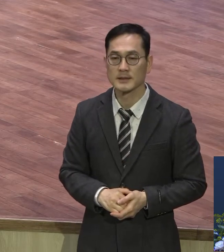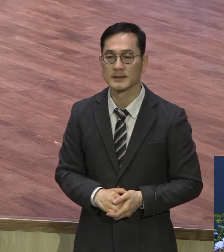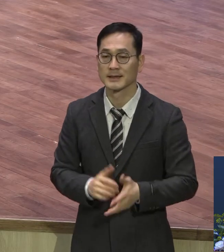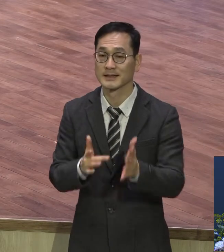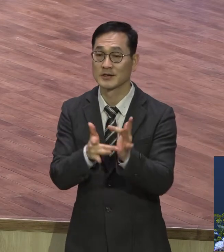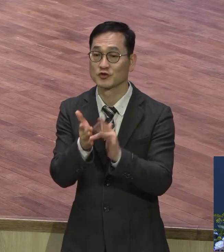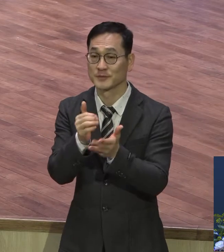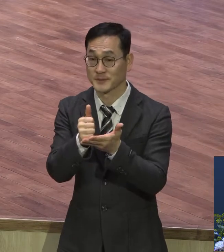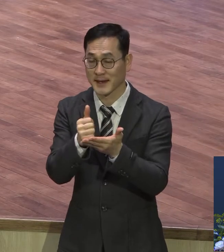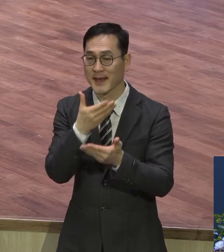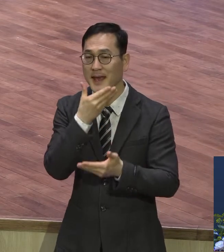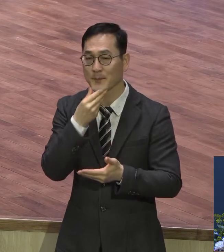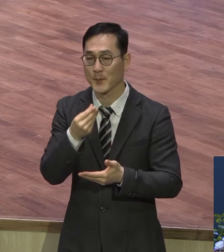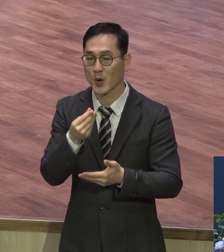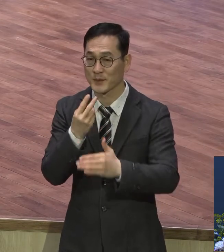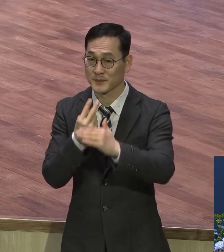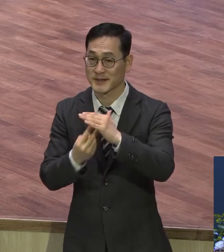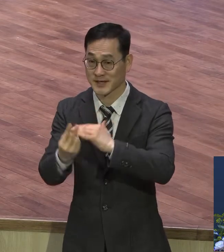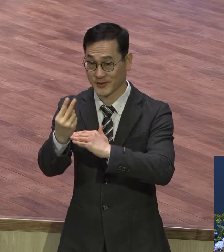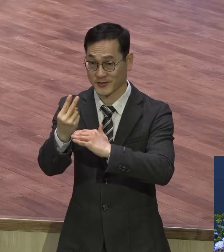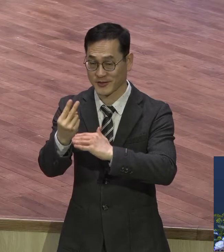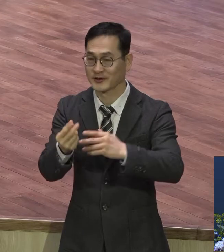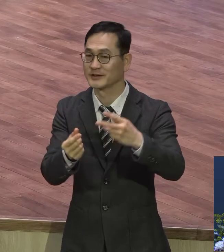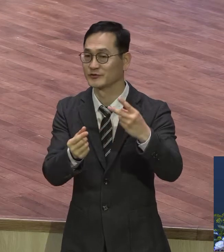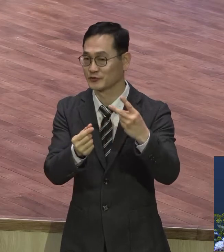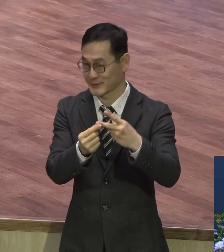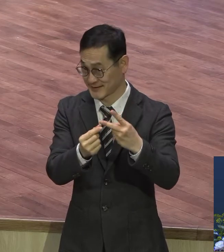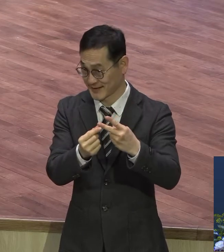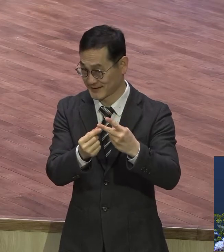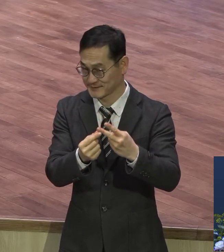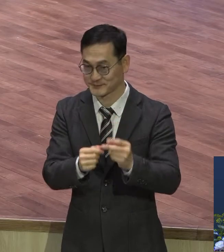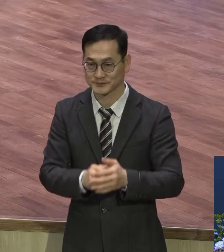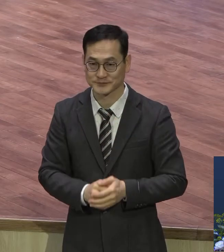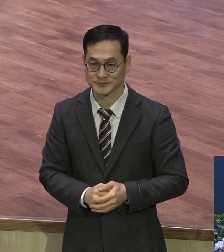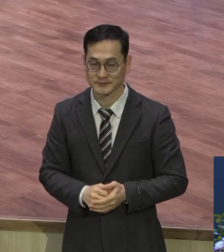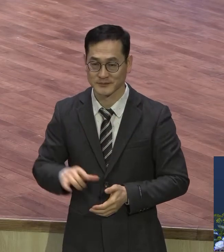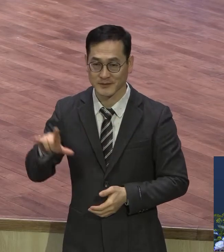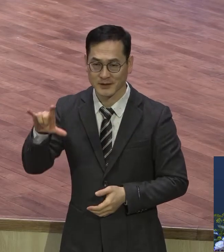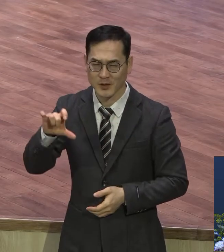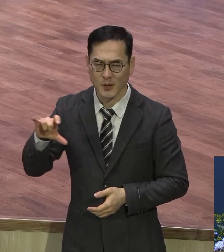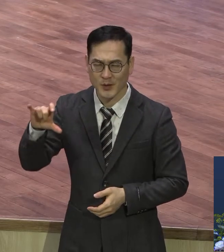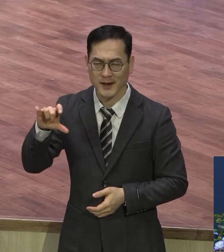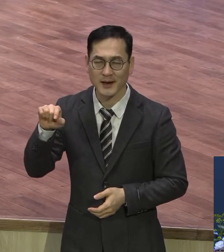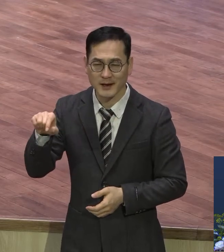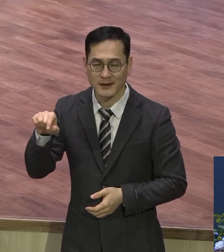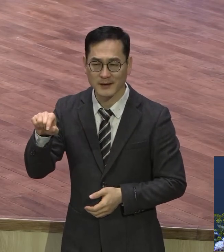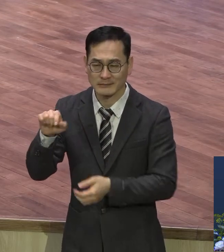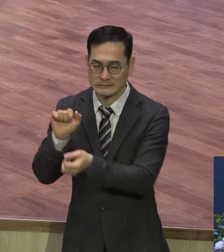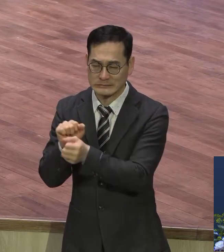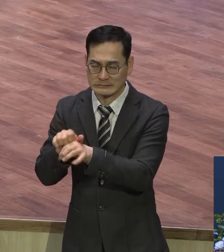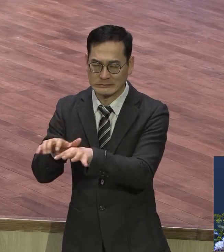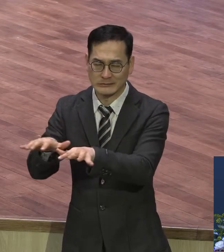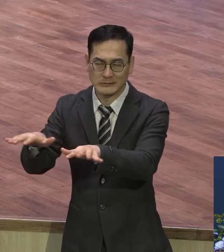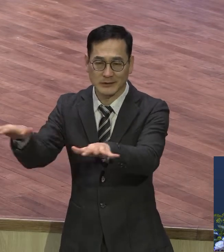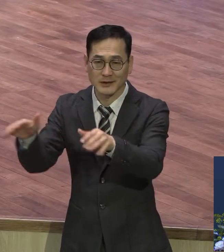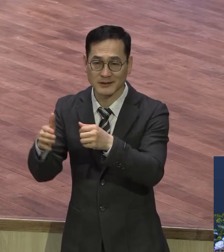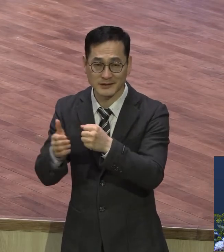번째입니다. 코로나19 바이러스로 인해서 3주째 온라인 예배를